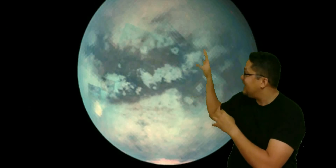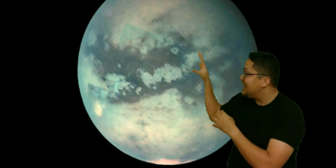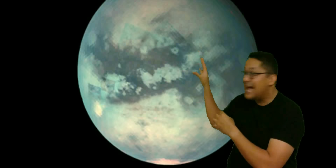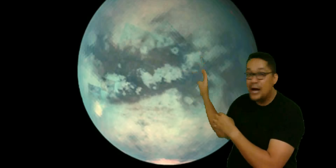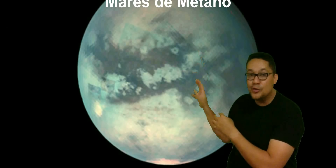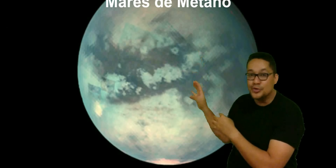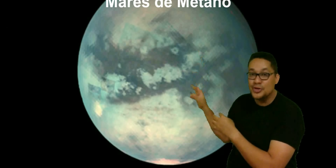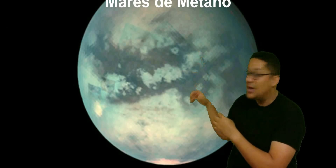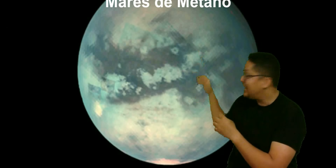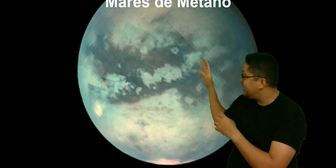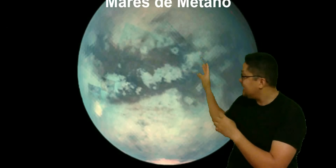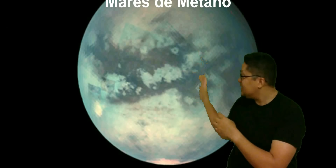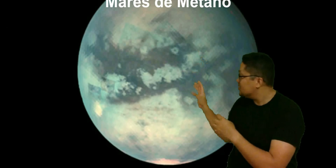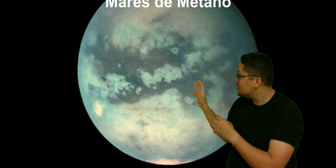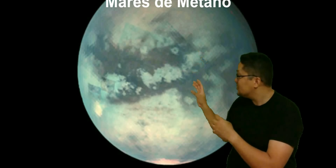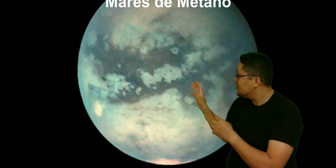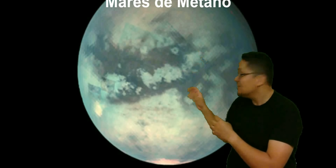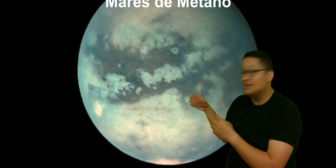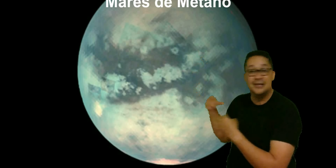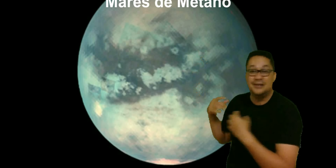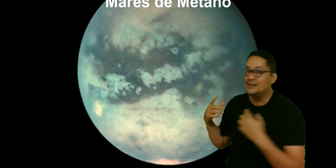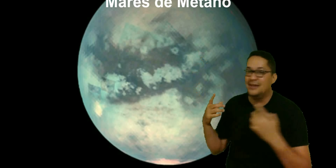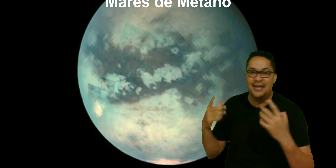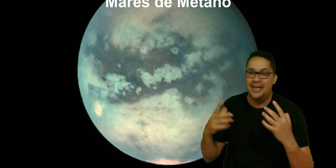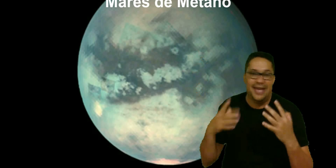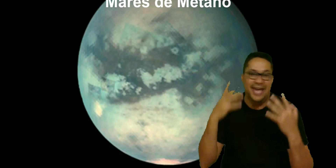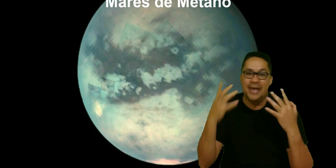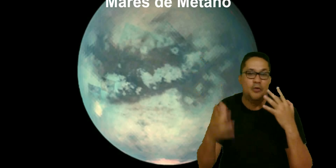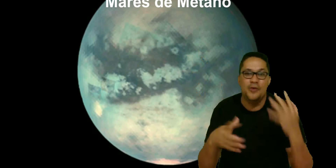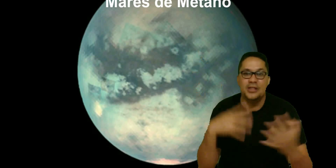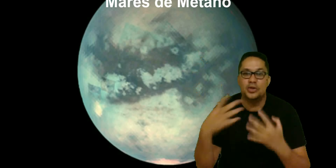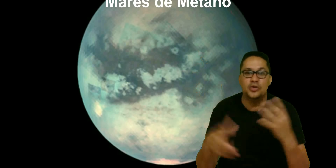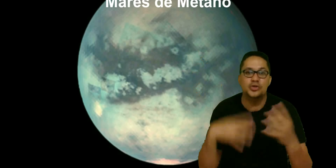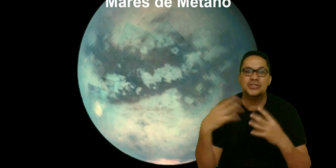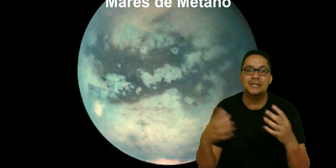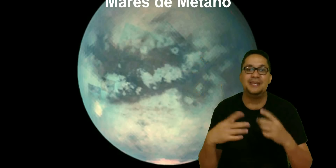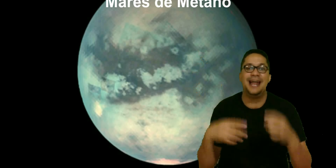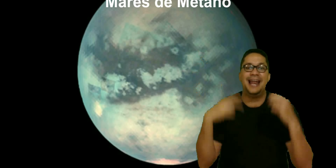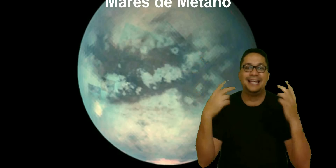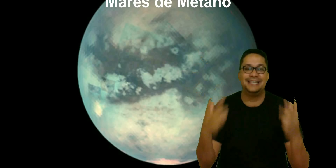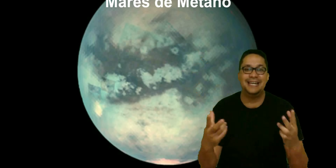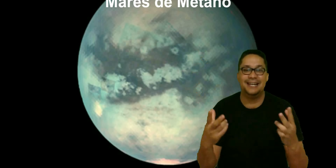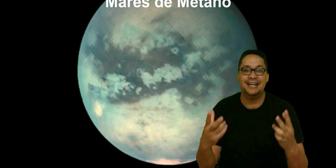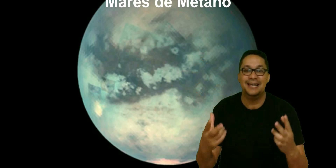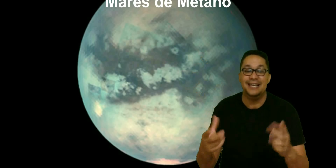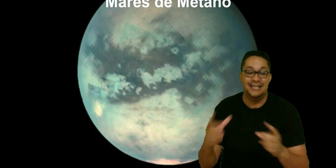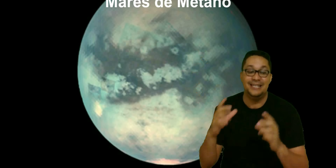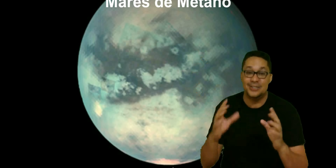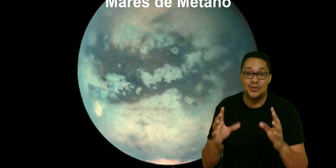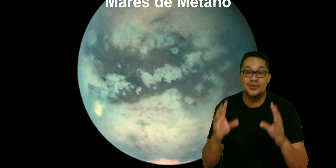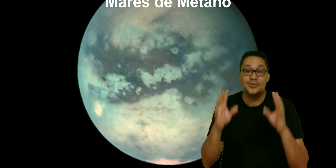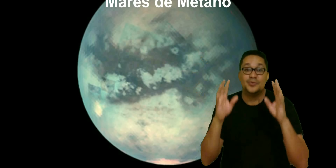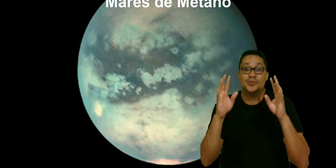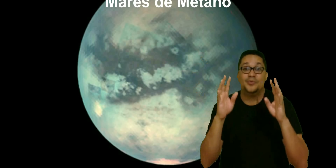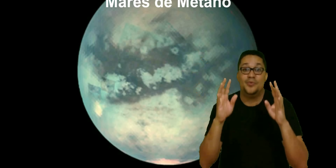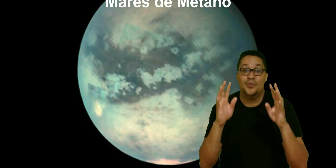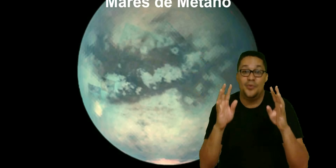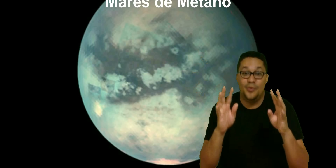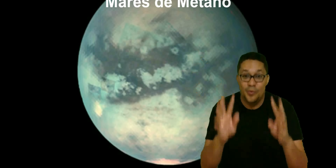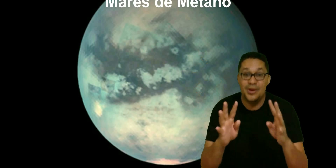lagos, ríos. Es un entorno similar a la Tierra. Y eso es una